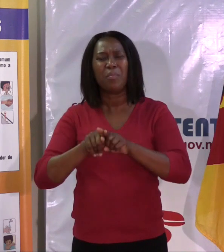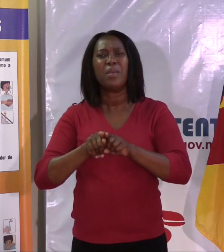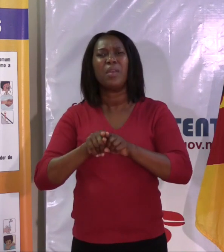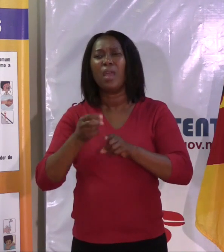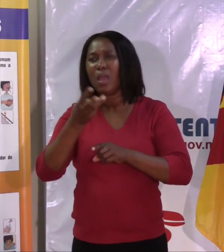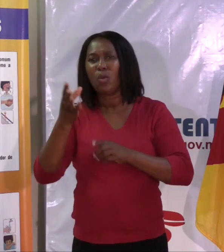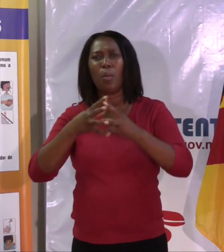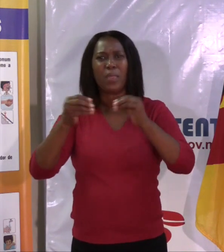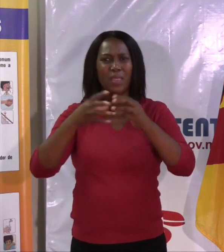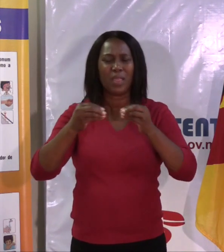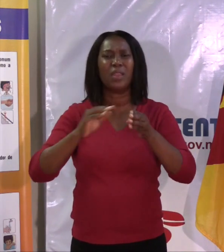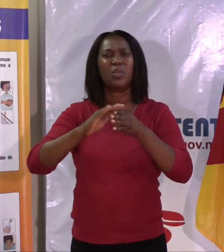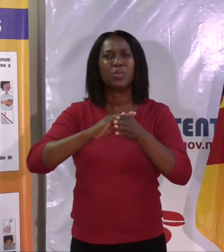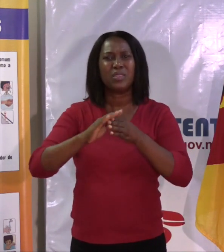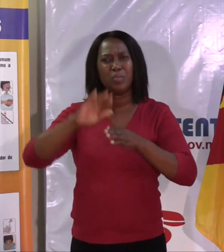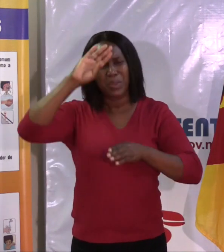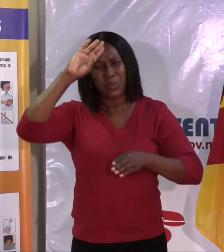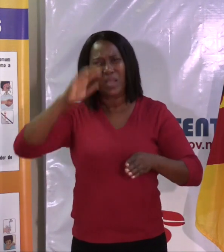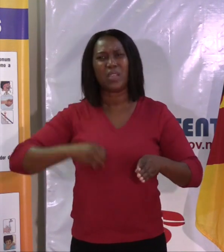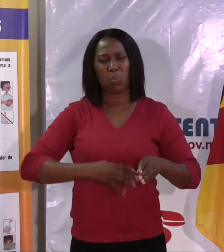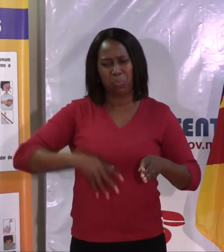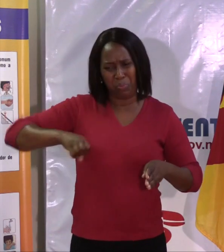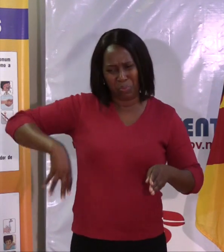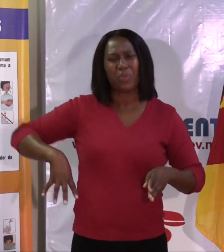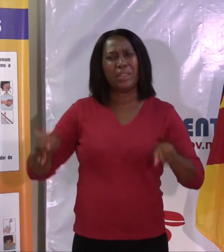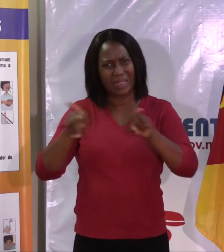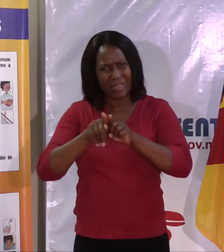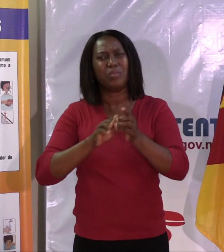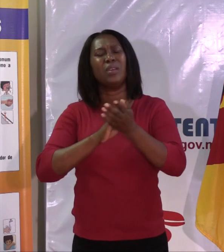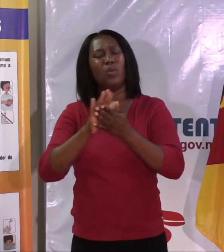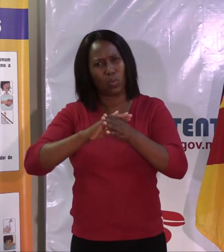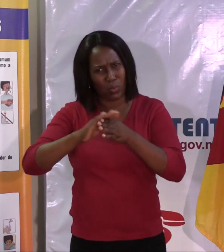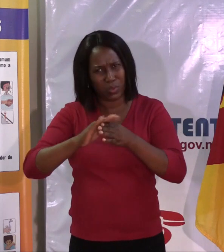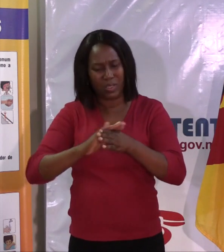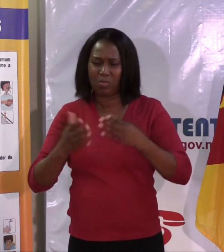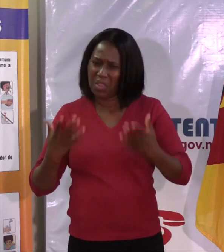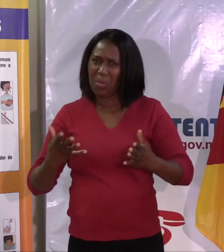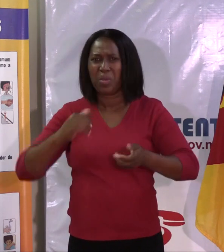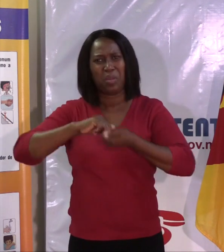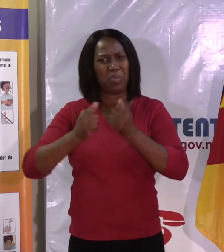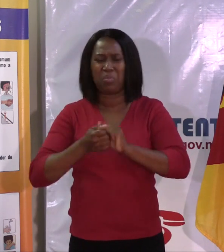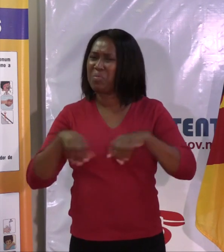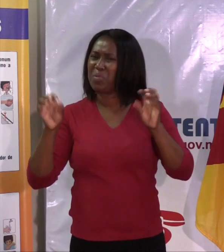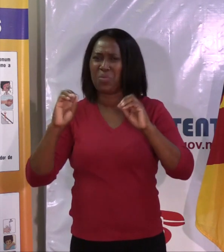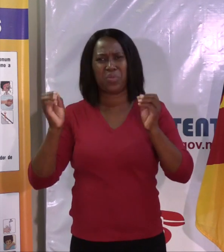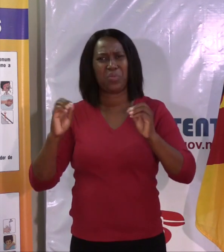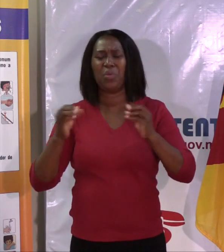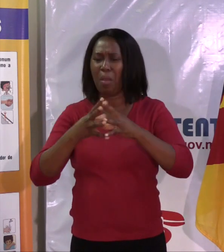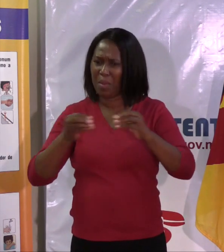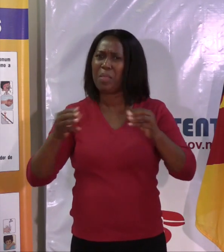para a desinfecção das unidades sanitárias e, neste momento, nós não temos nenhum problema de desinfecção das unidades sanitárias. E se repararam que ela vós